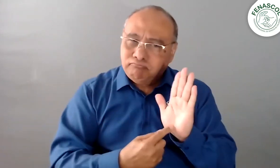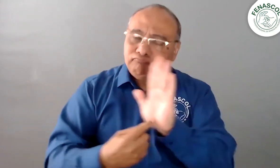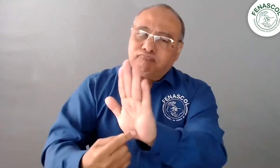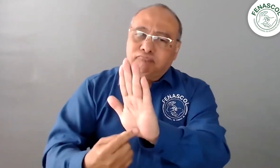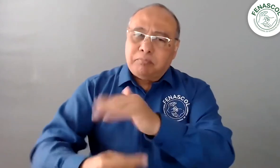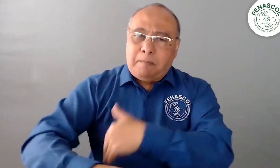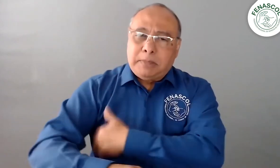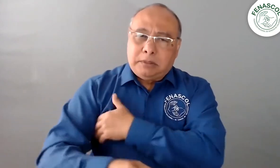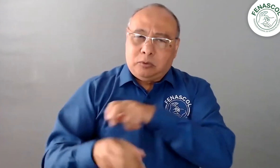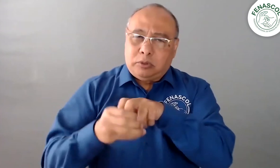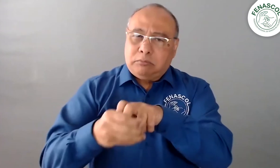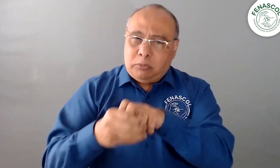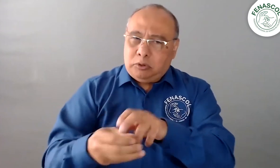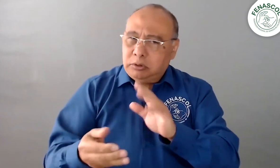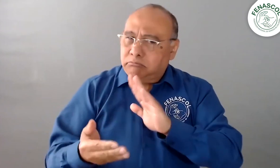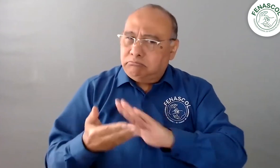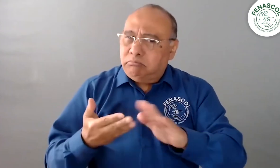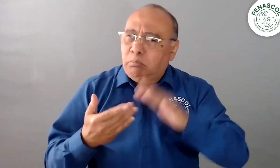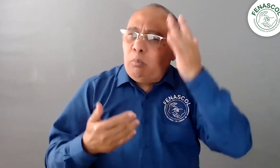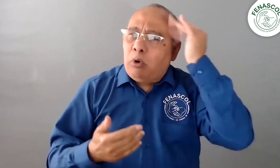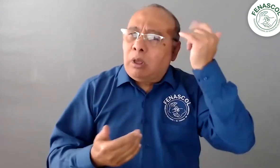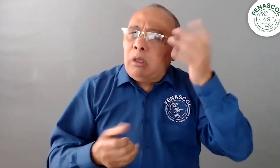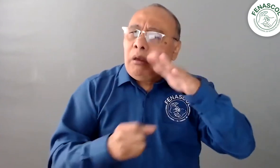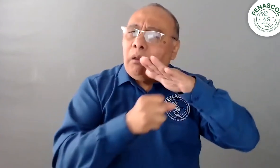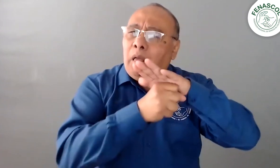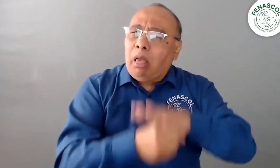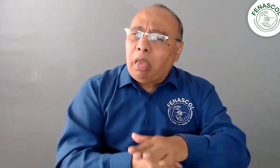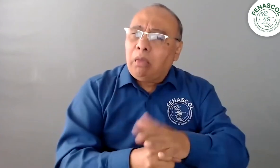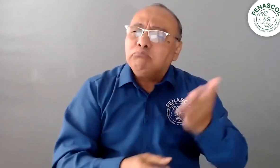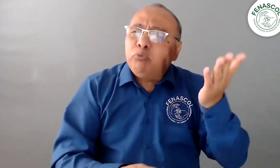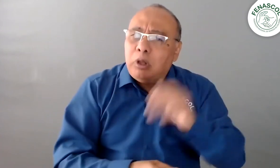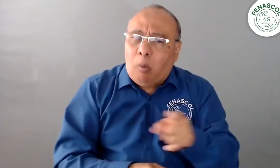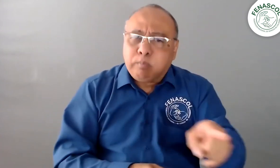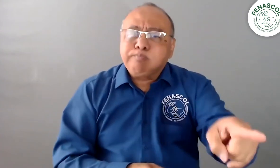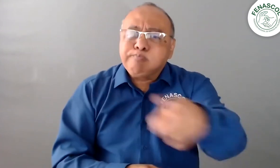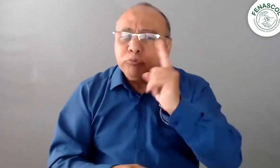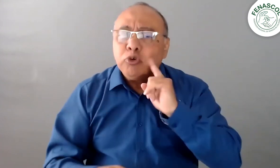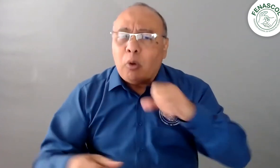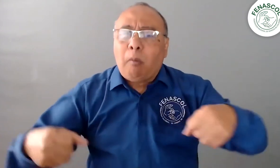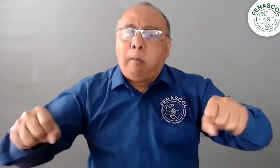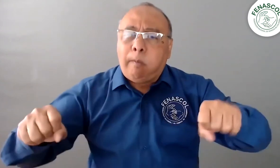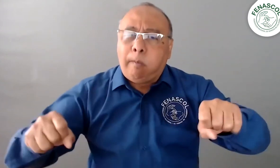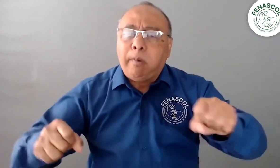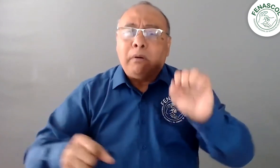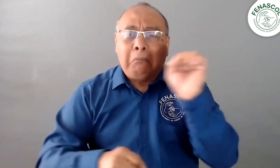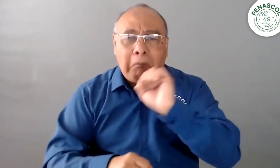Esta información nos servirá para tener datos estadísticos estimados de cuántas personas sordas están en esta situación